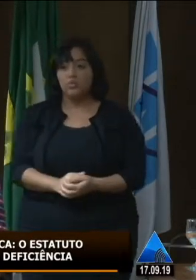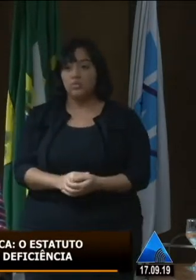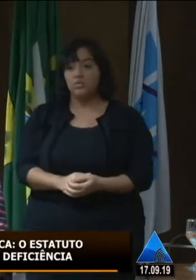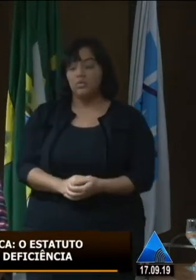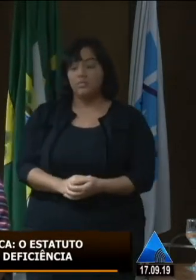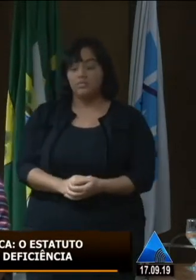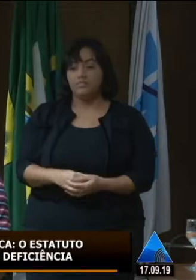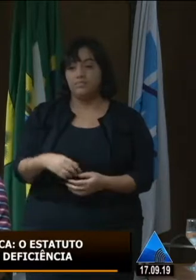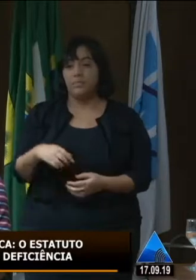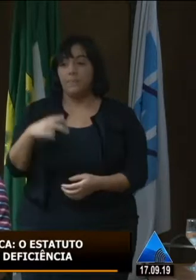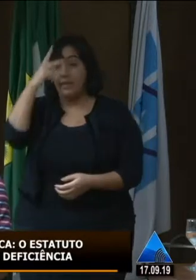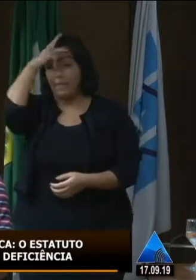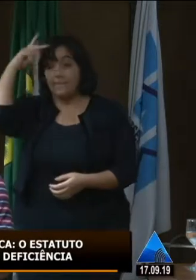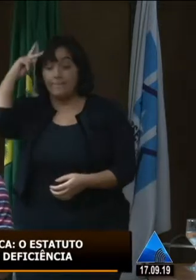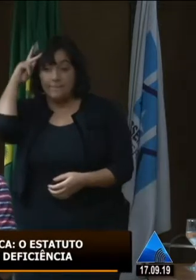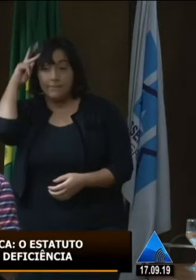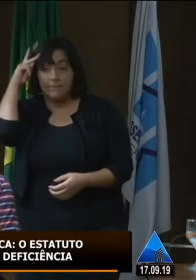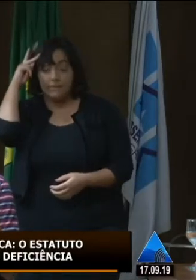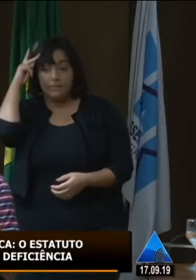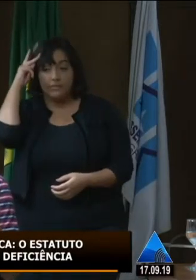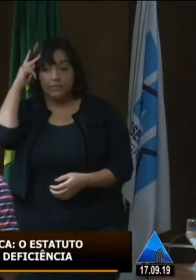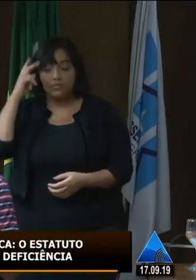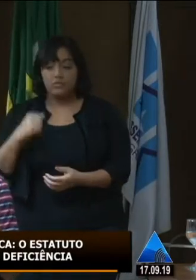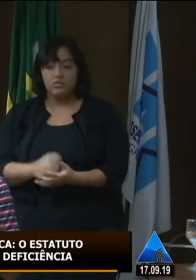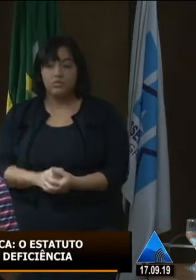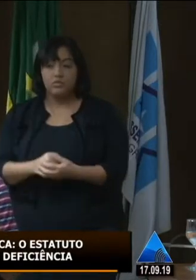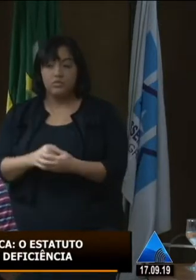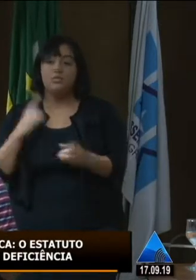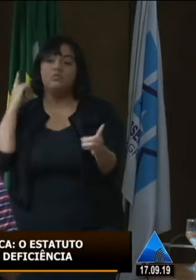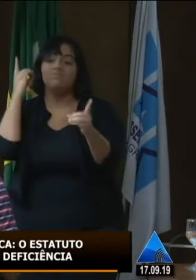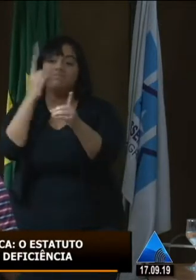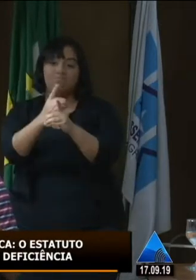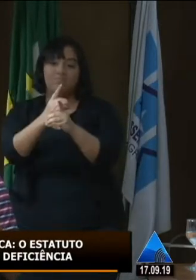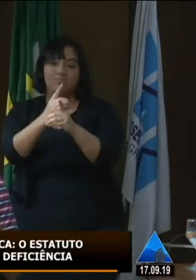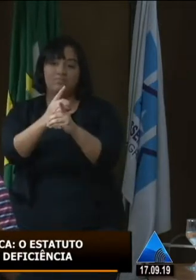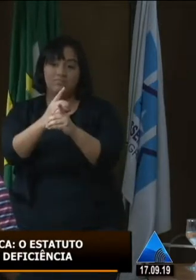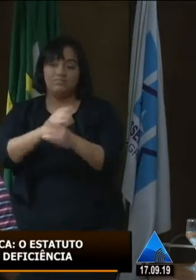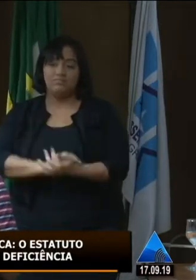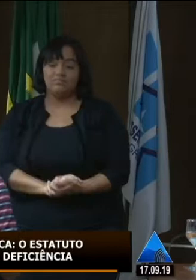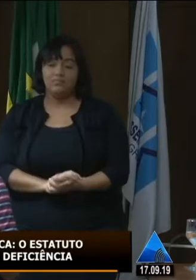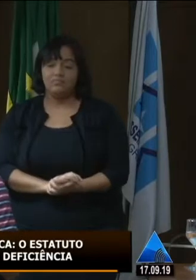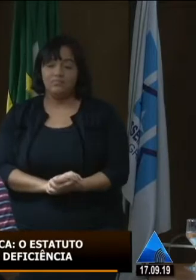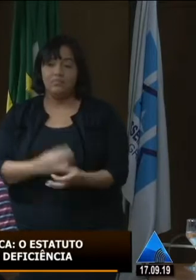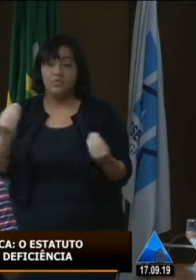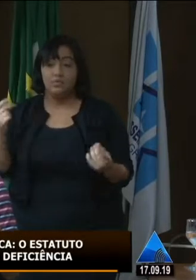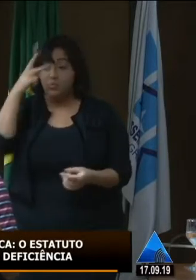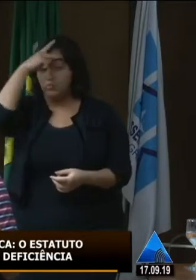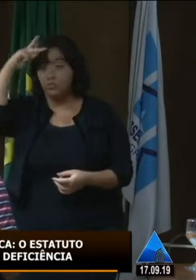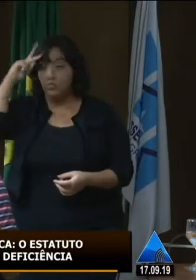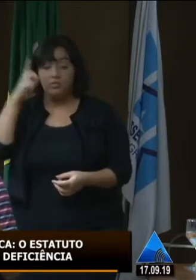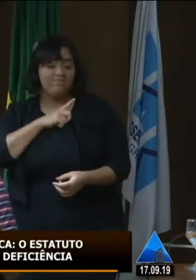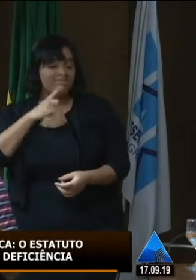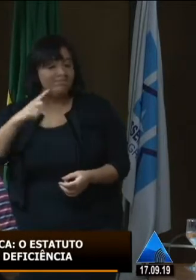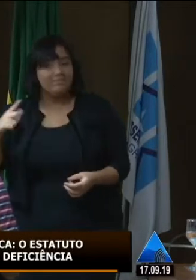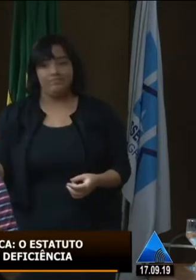objeto, para nós é uma maneira de nos dar uma forma de alcançar o mundo. E muitos de nós não temos condições